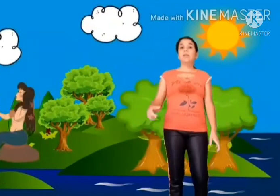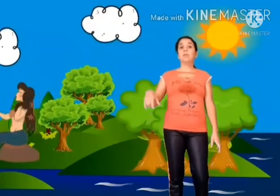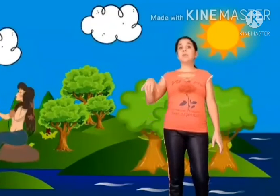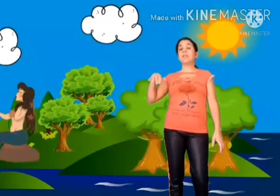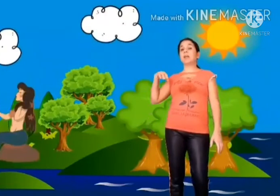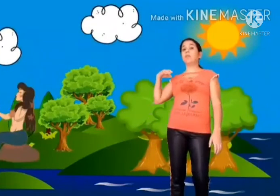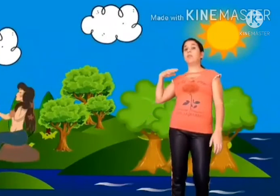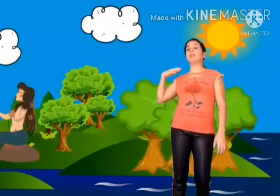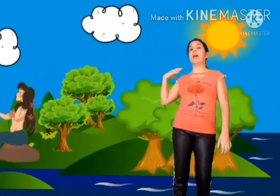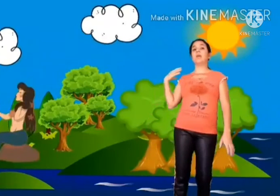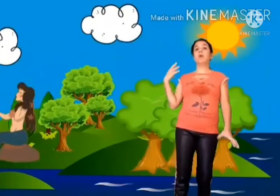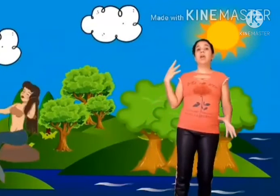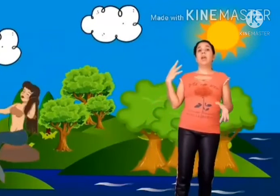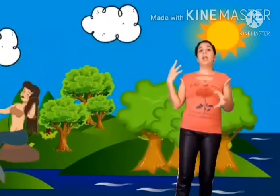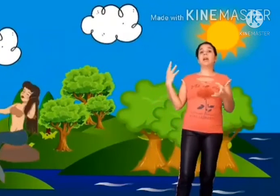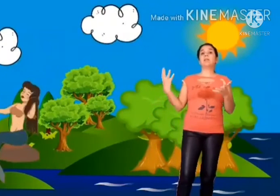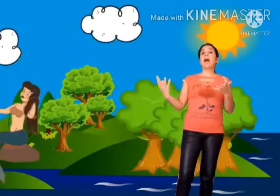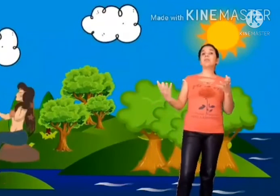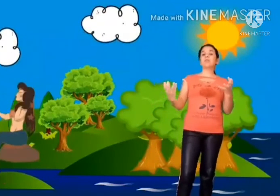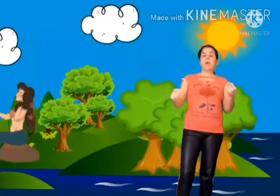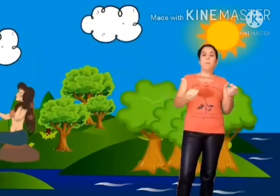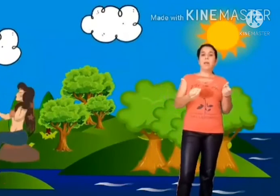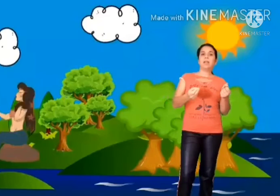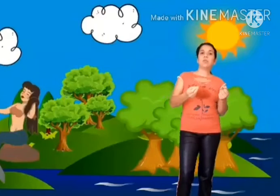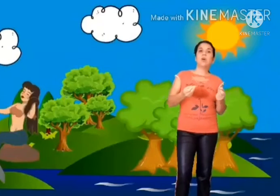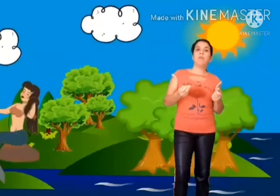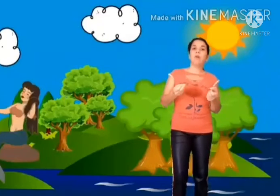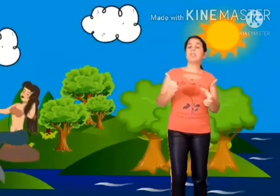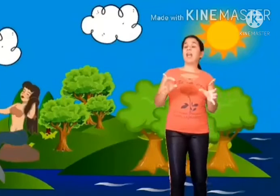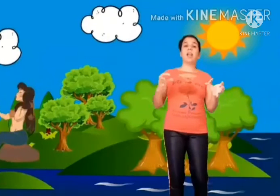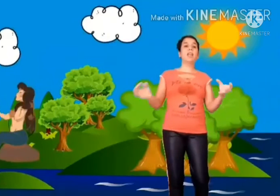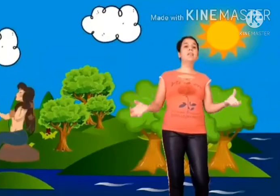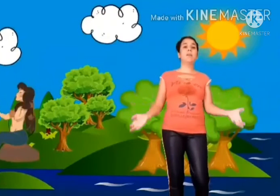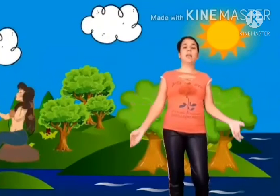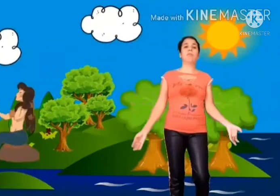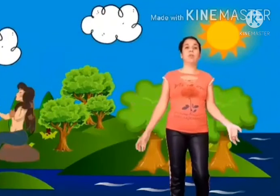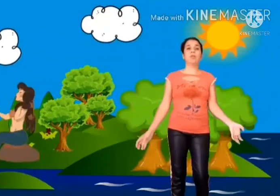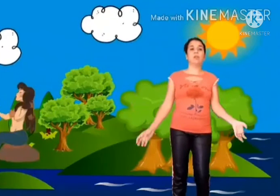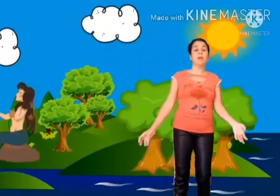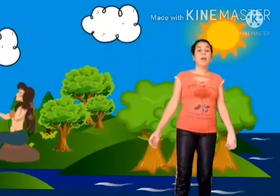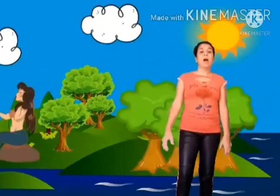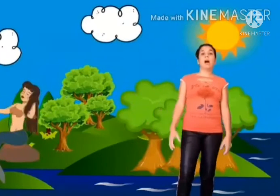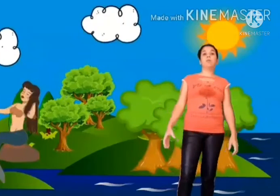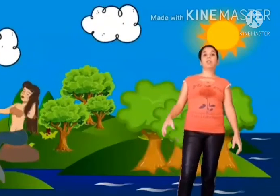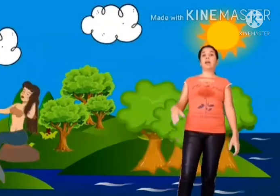os pescadores eram encantados pela sua voz, que era linda e maravilhosa. Ao chegar